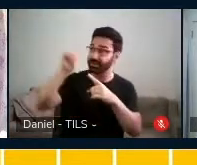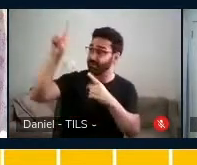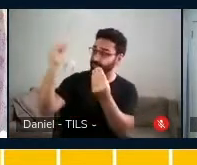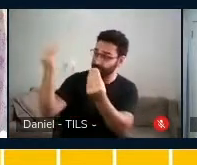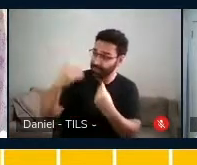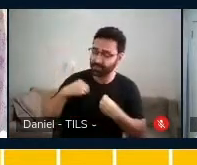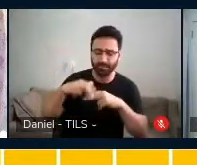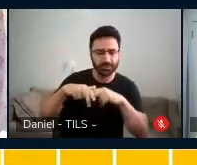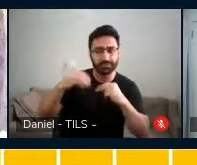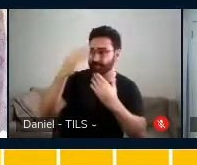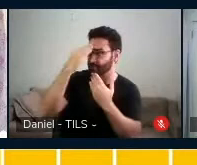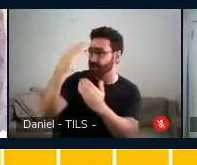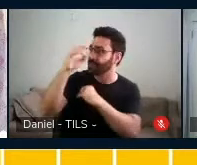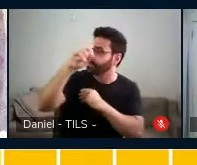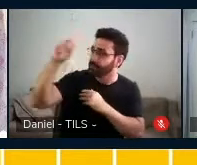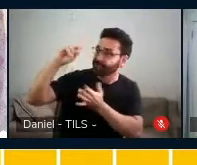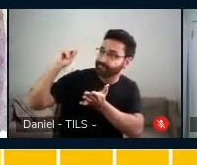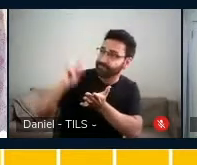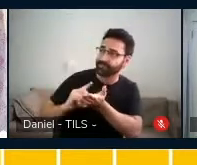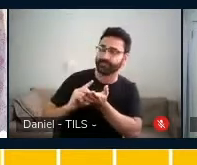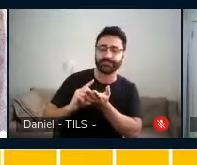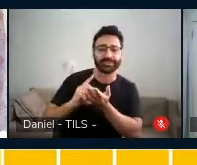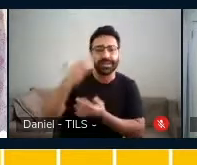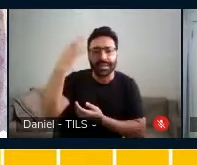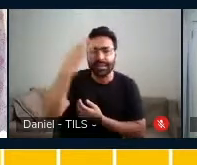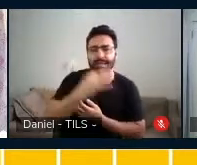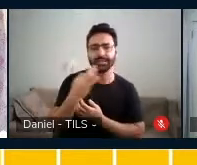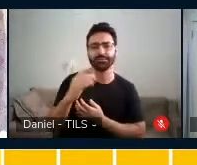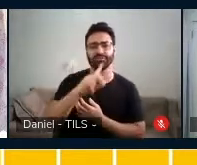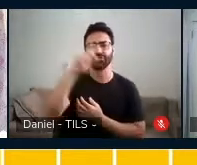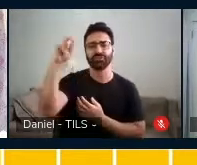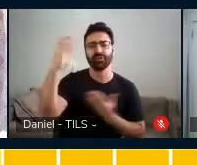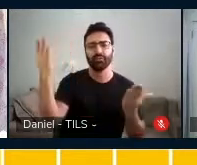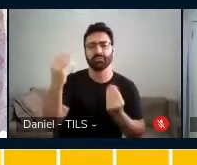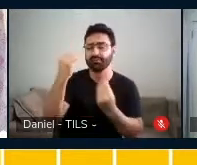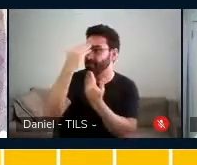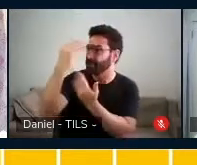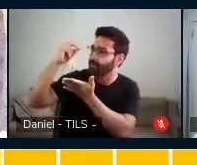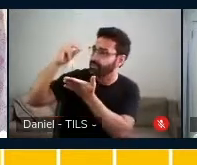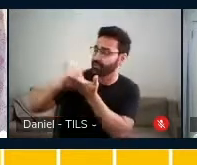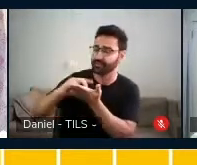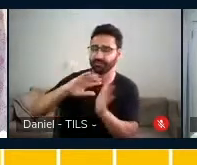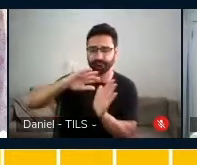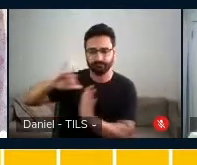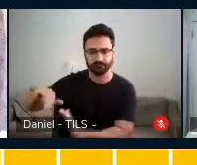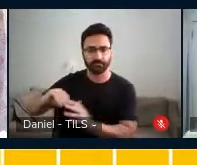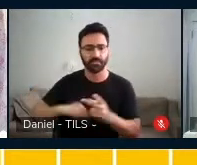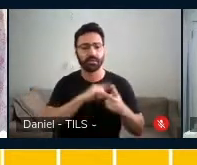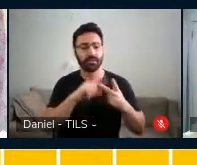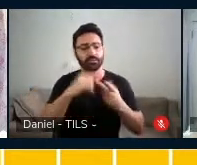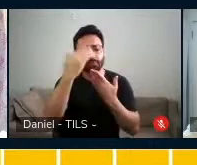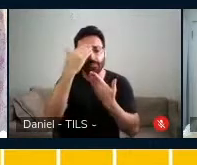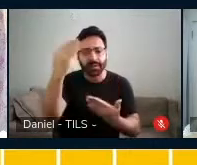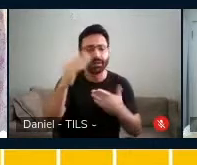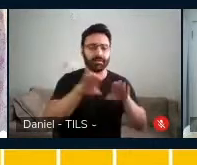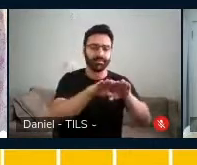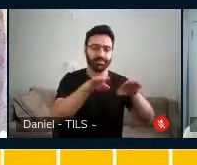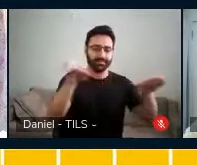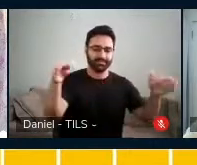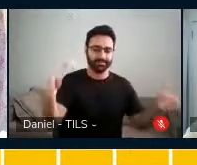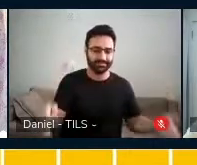grata a ele por isso. Esse lindo dia. Quero agradecer de antemão à banca, pela